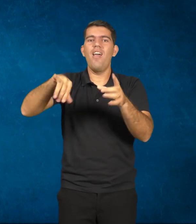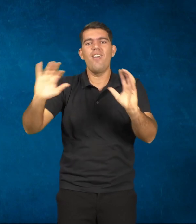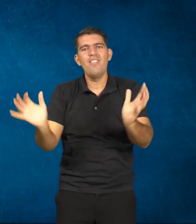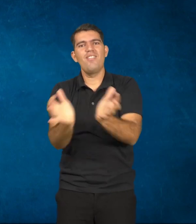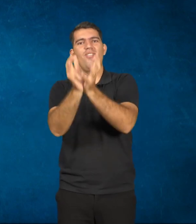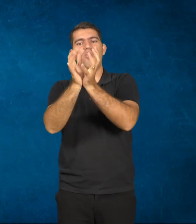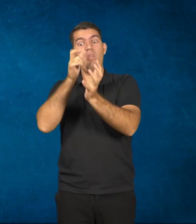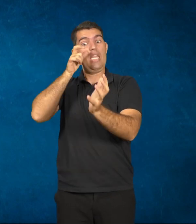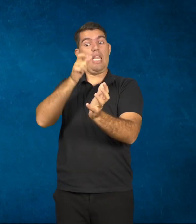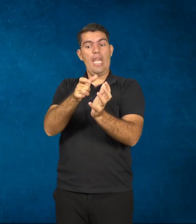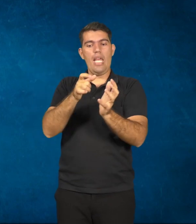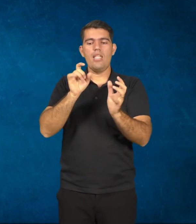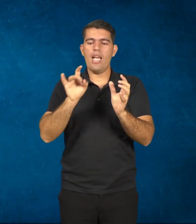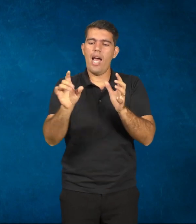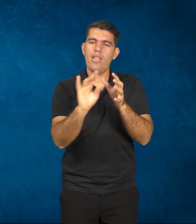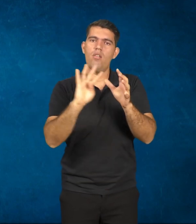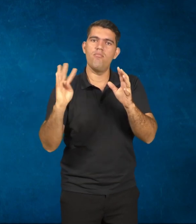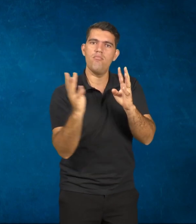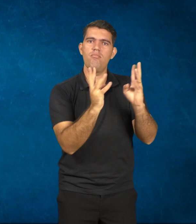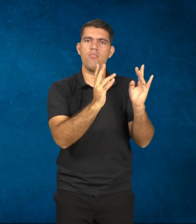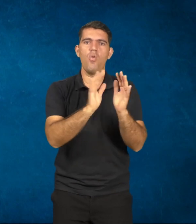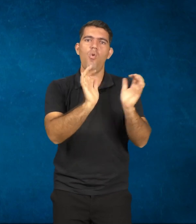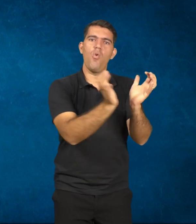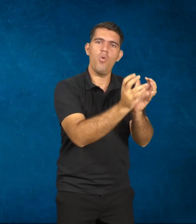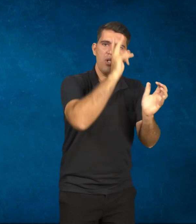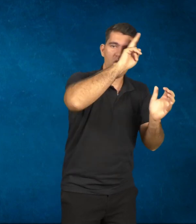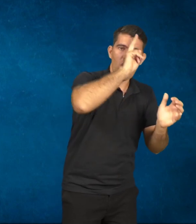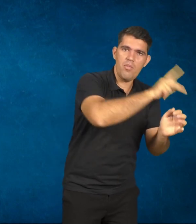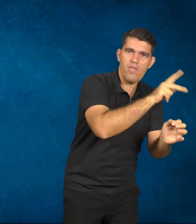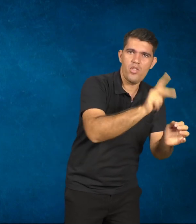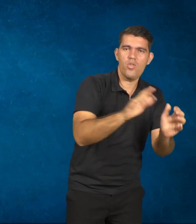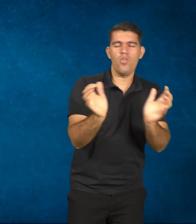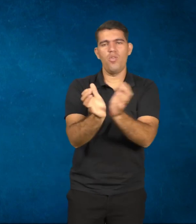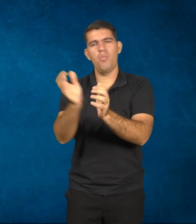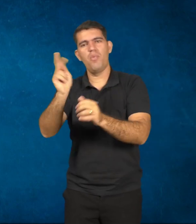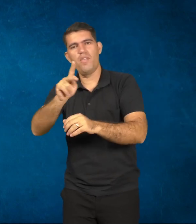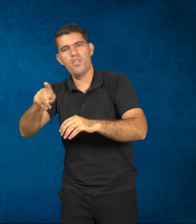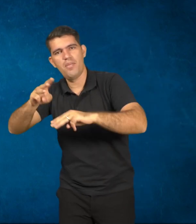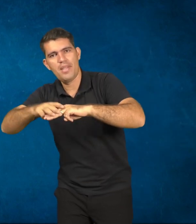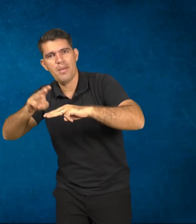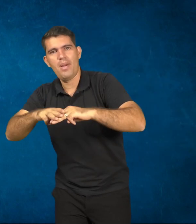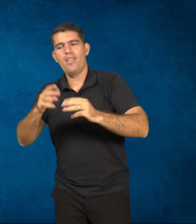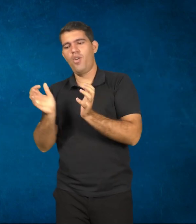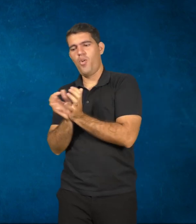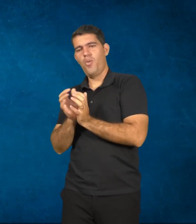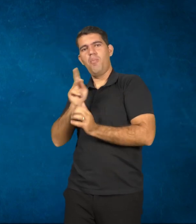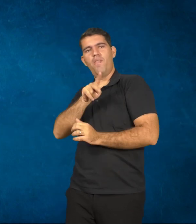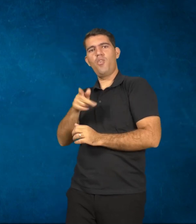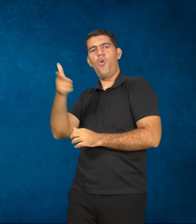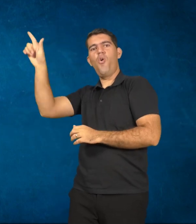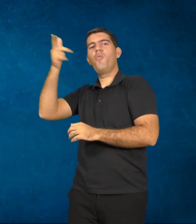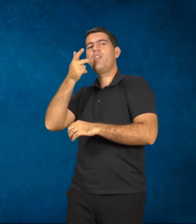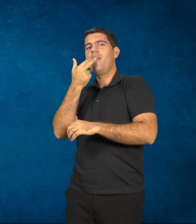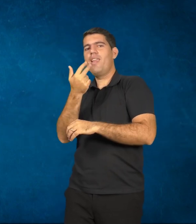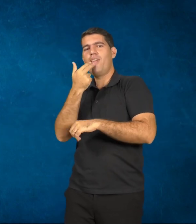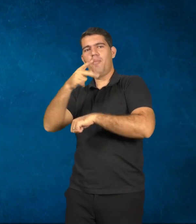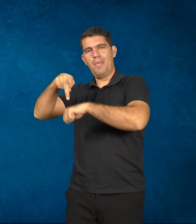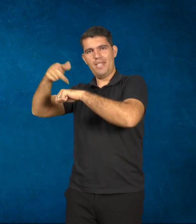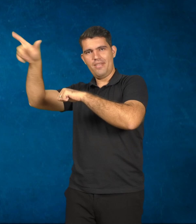de interesse. É o grupo de professores de história, o grupo de professores de matemática, é o grupo de professores de língua estrangeira e assim por diante. Por quê? Porque eles têm